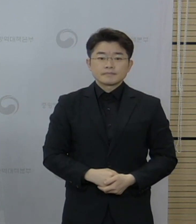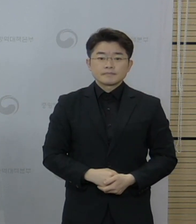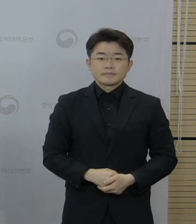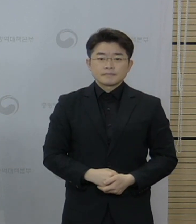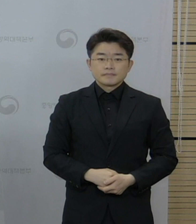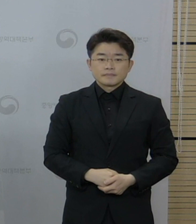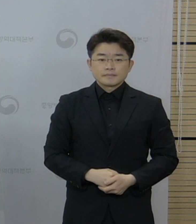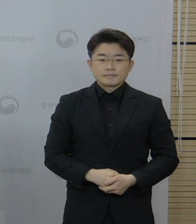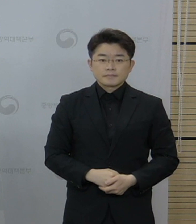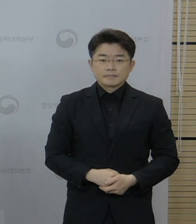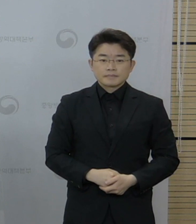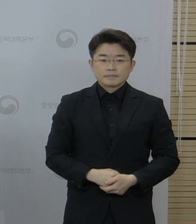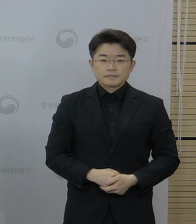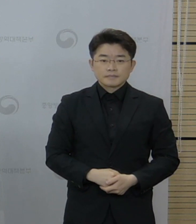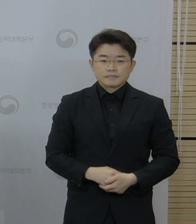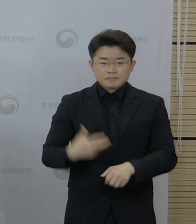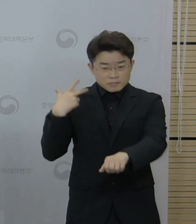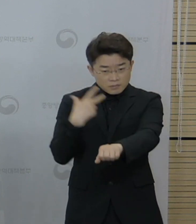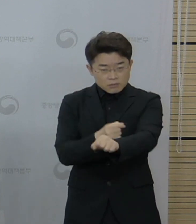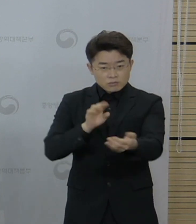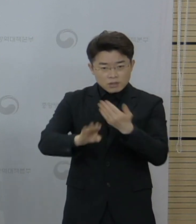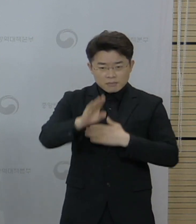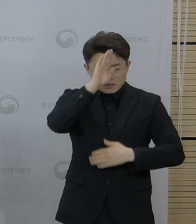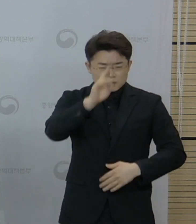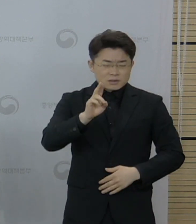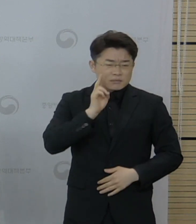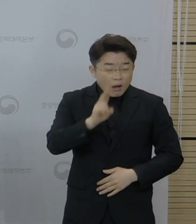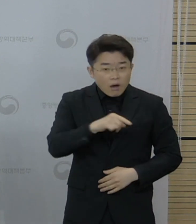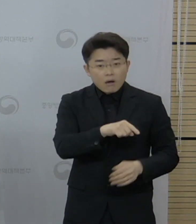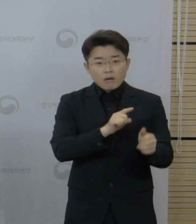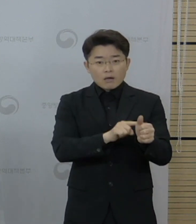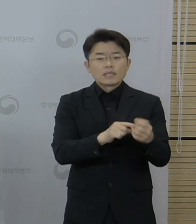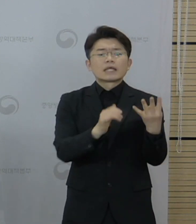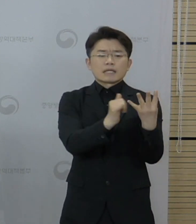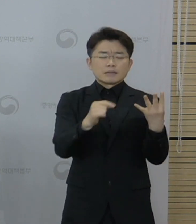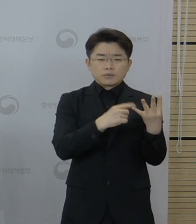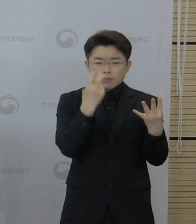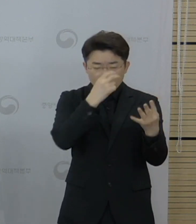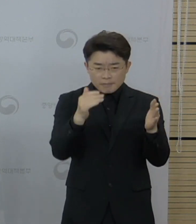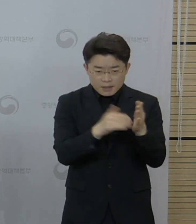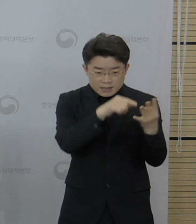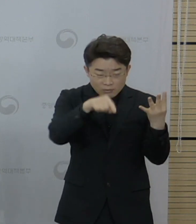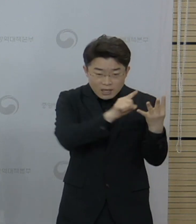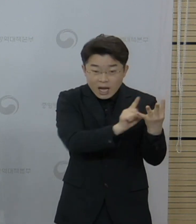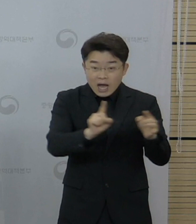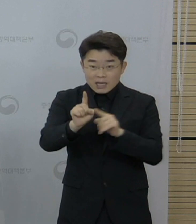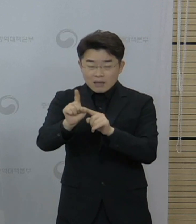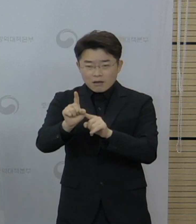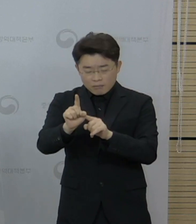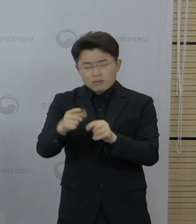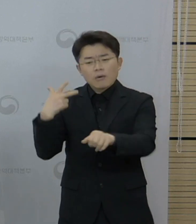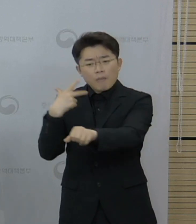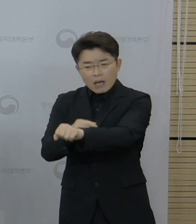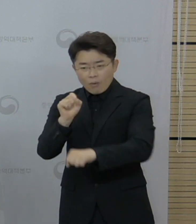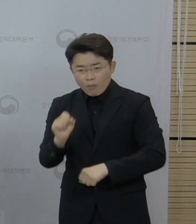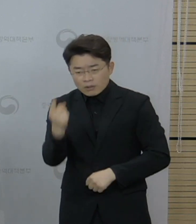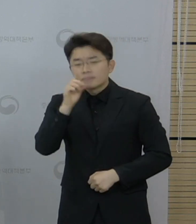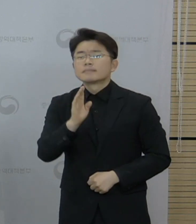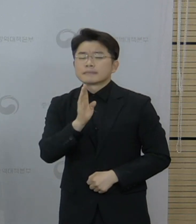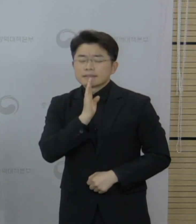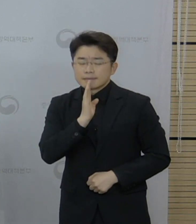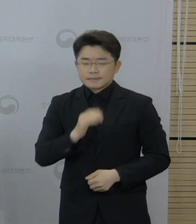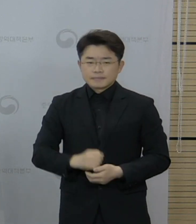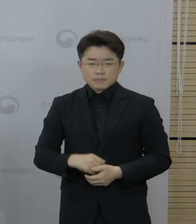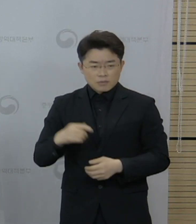중증 신고된 총 4건에 대해서 심의를 했고 한 건에 대해서만 인과성이 인정되었으며